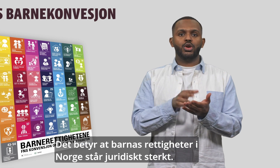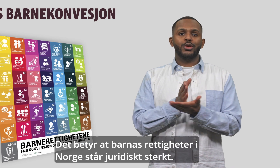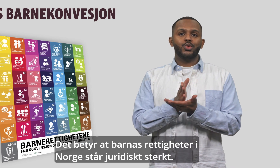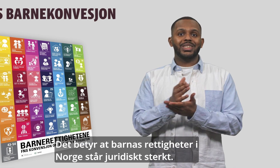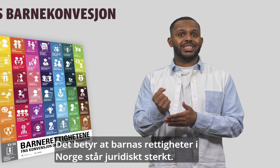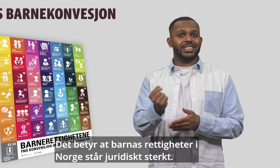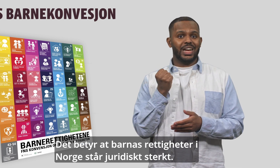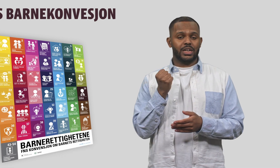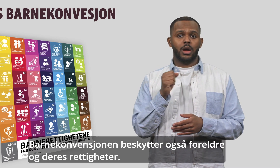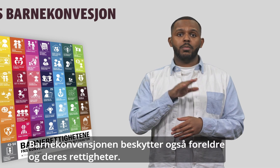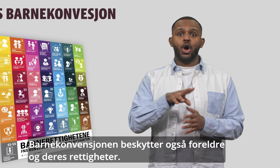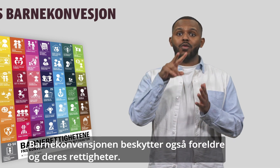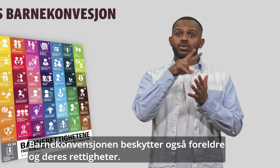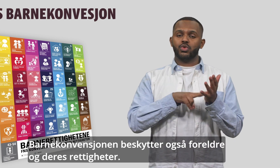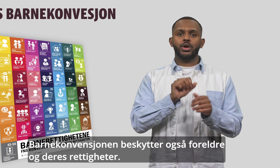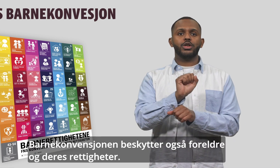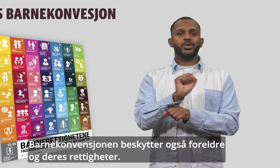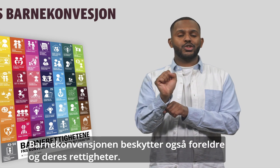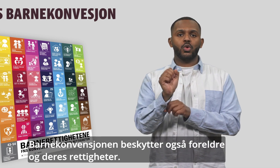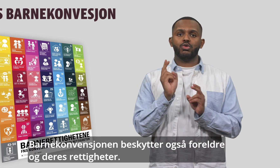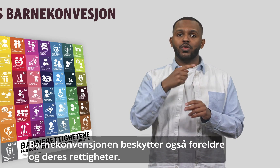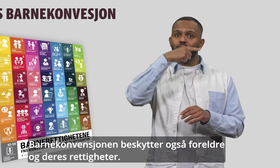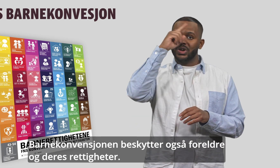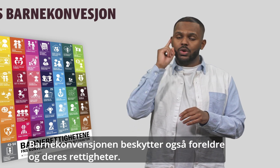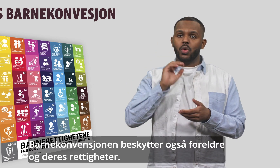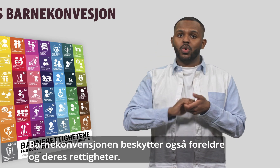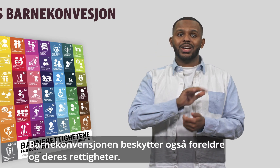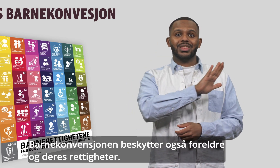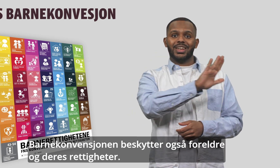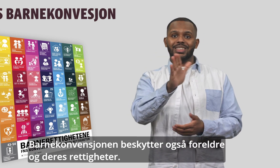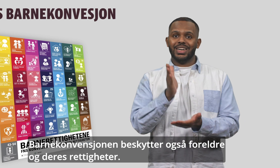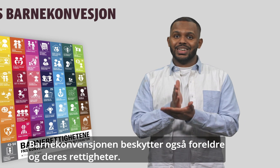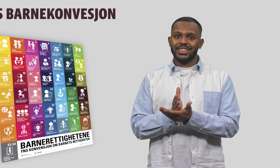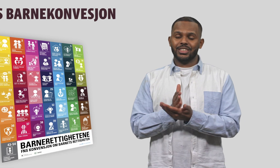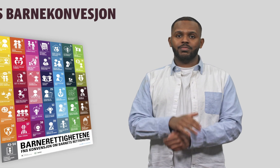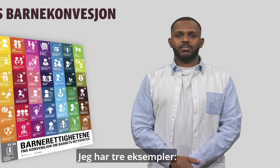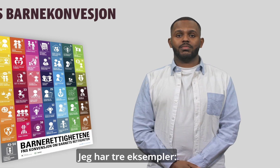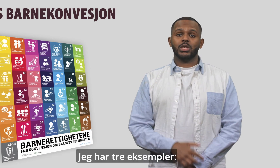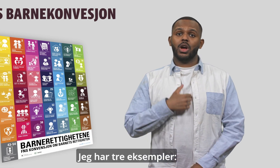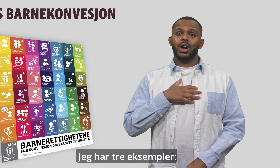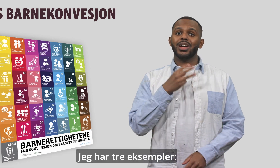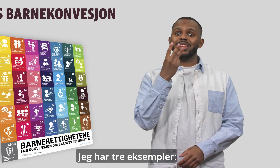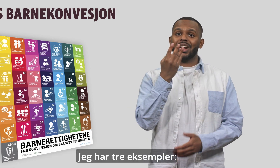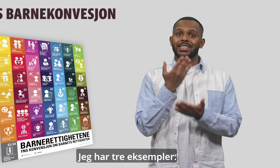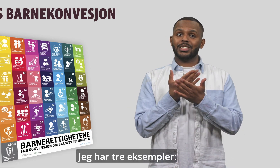sterkt. 21. Barnekonvensjonen beskyter også foreldrene og deres rettigheter. 21. har tre eksempler.